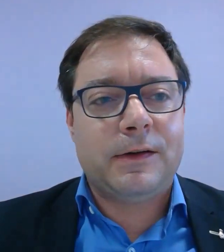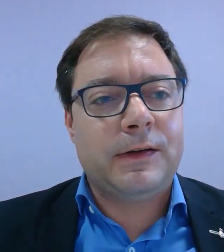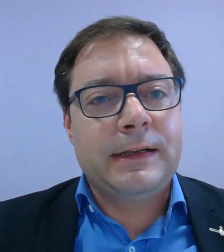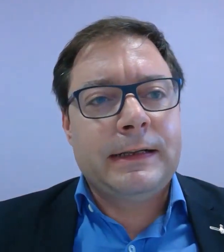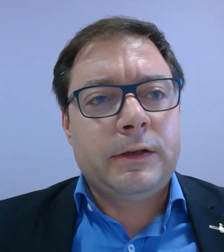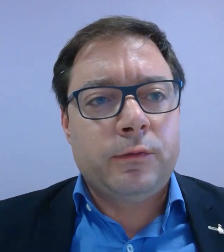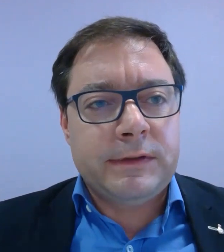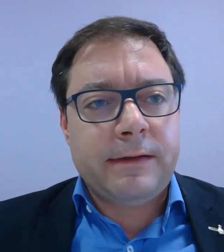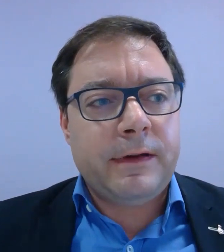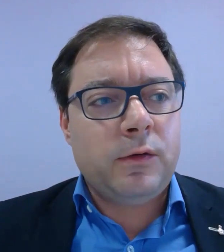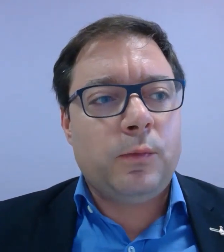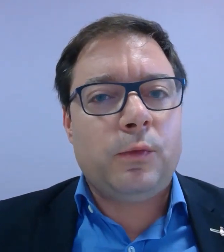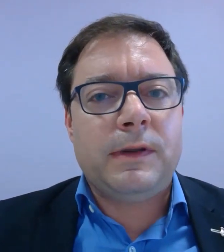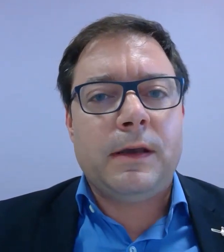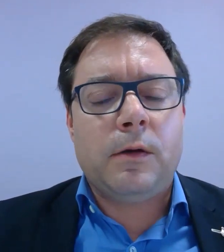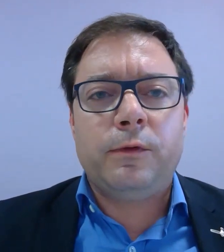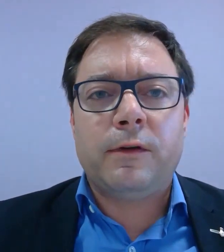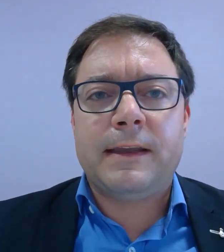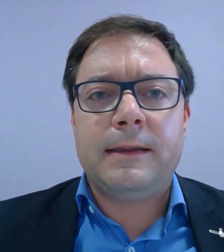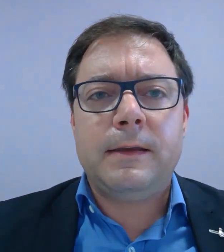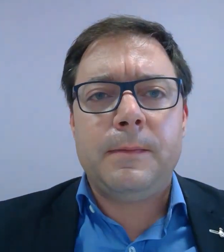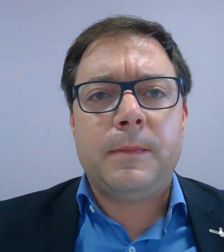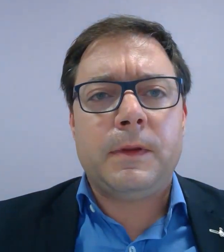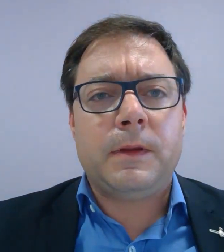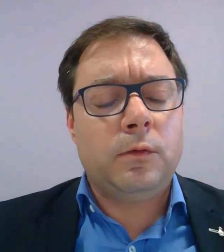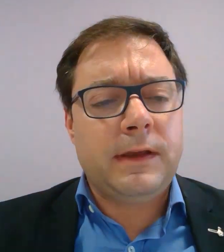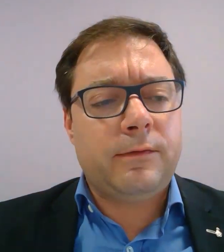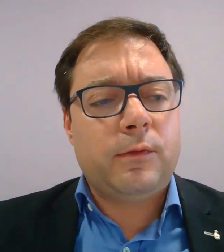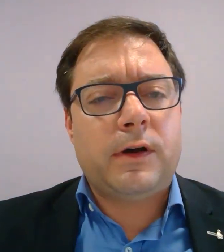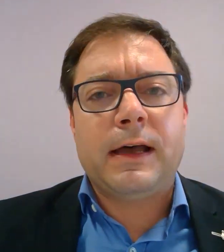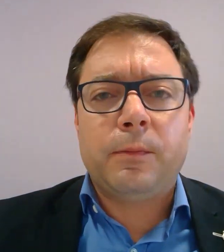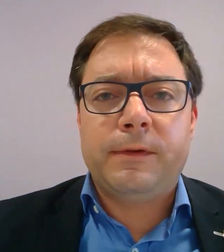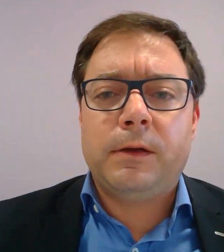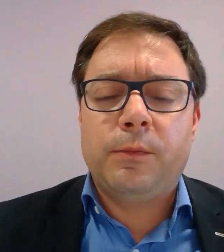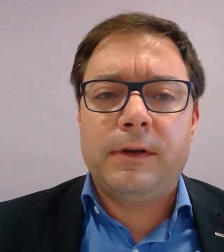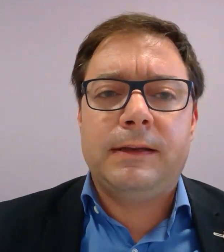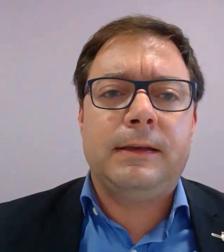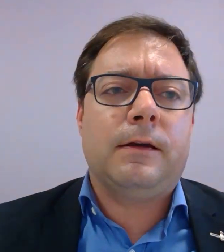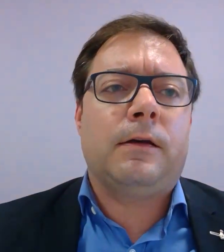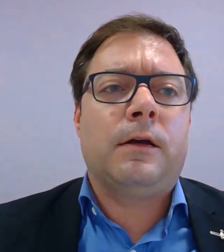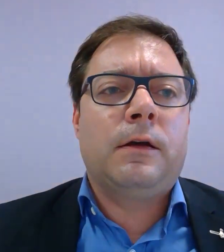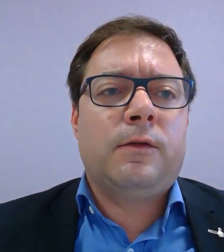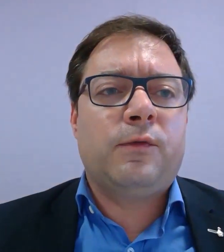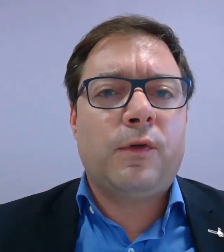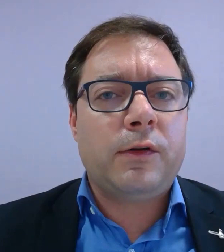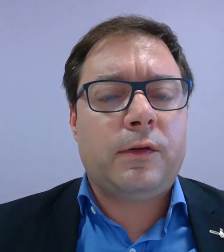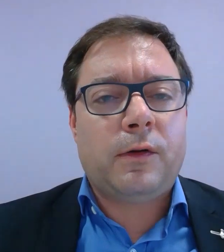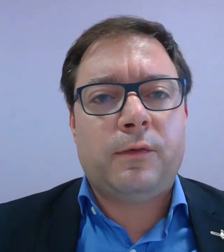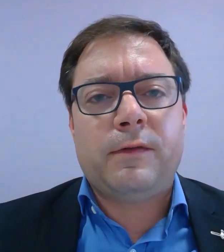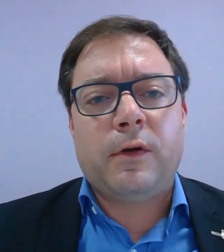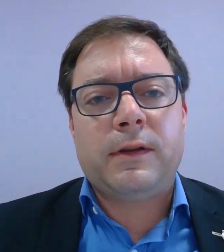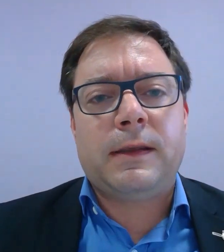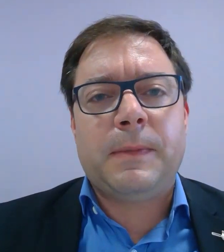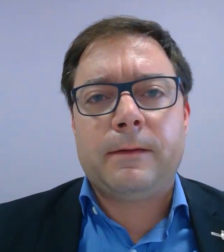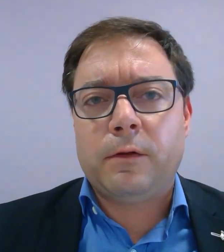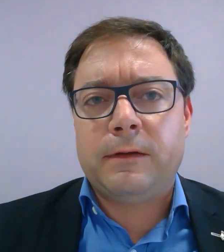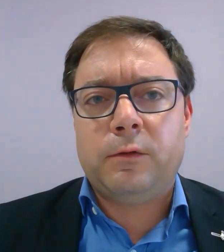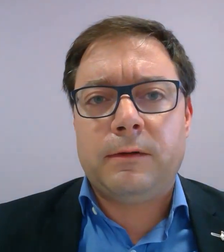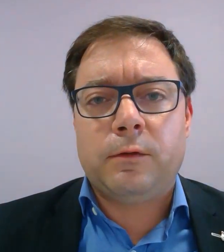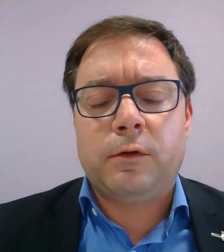vous le savez, depuis plusieurs années, nous avons impulsé une politique forte en faveur des personnes en situation de